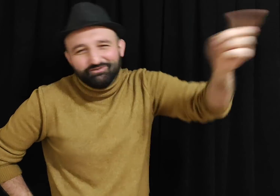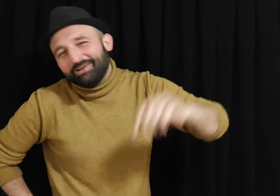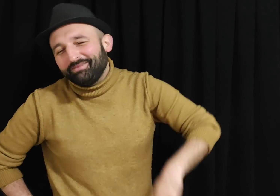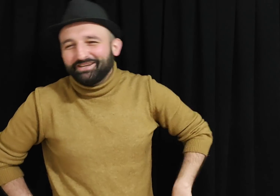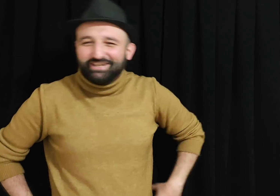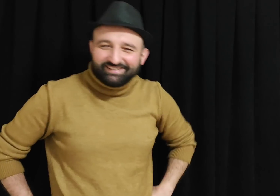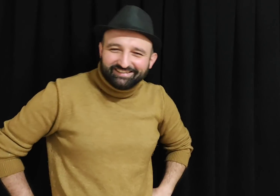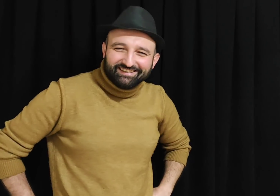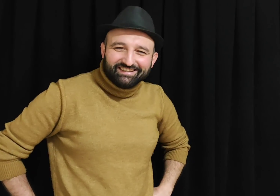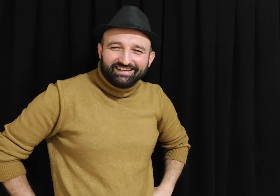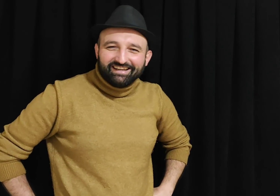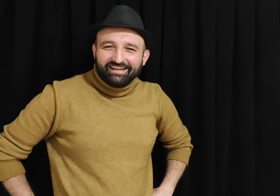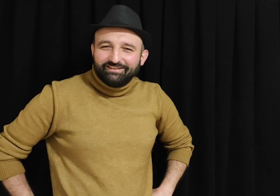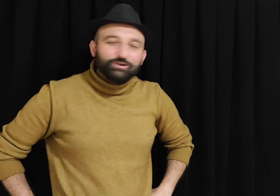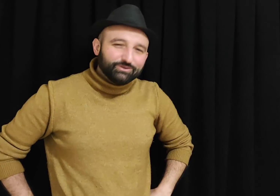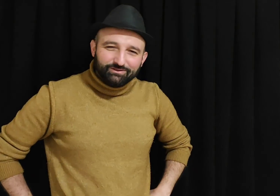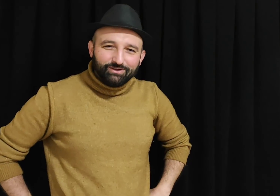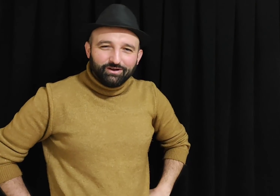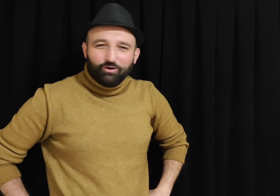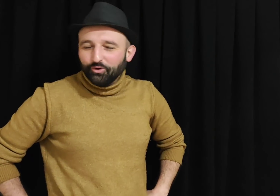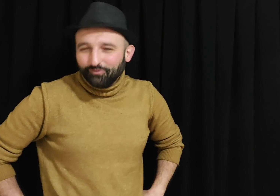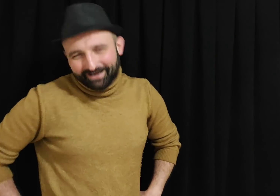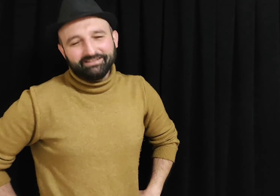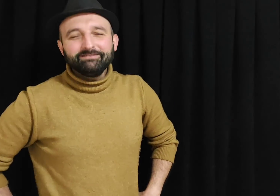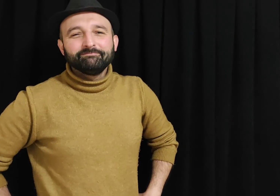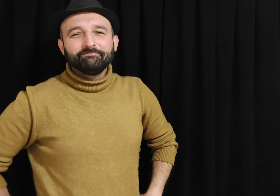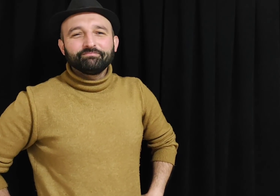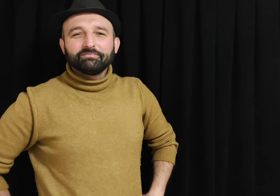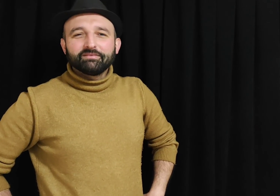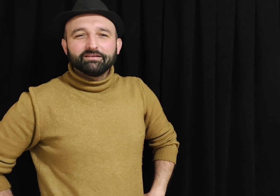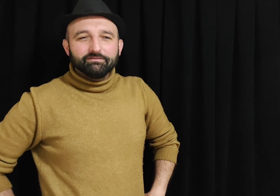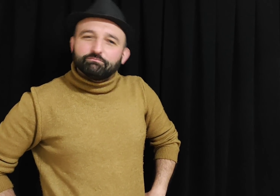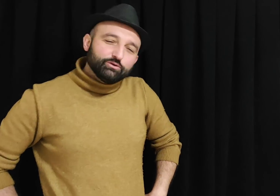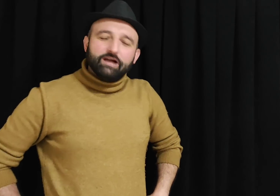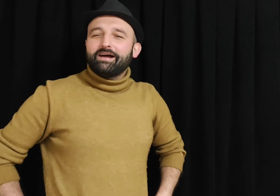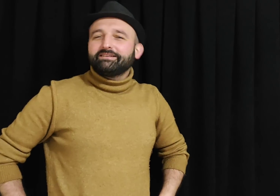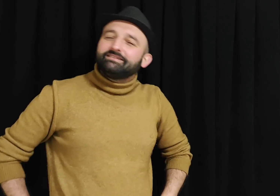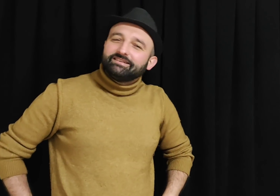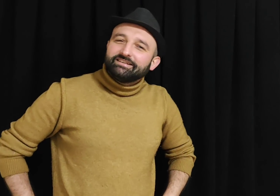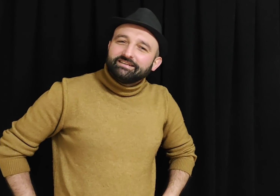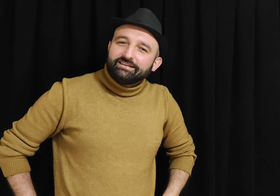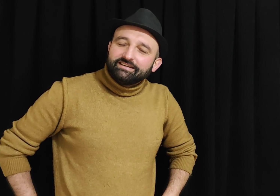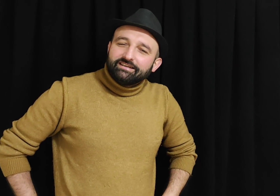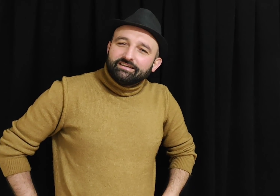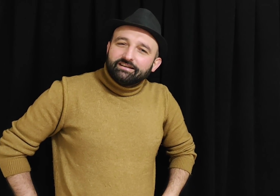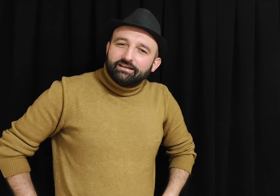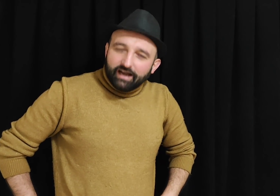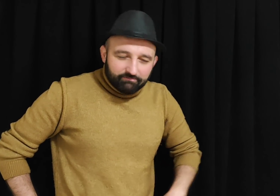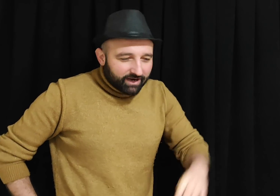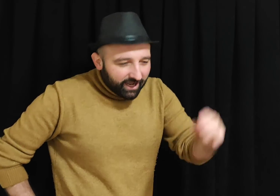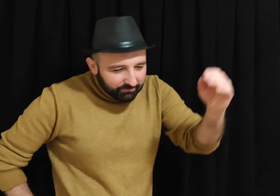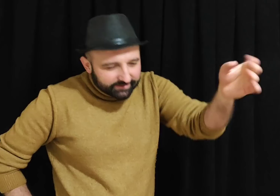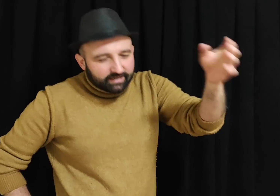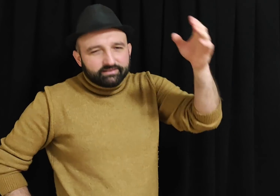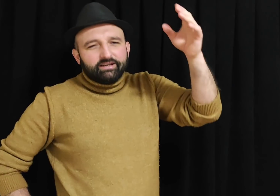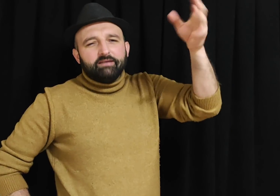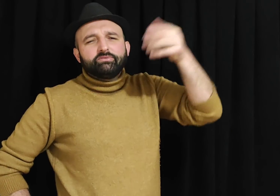vermeyecekti. Diyordu. Onu verdi. Bunu da verdi. Hem Rahip'i sattık, hem